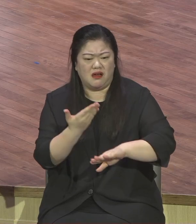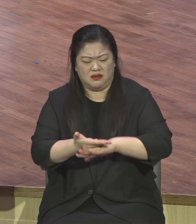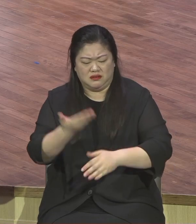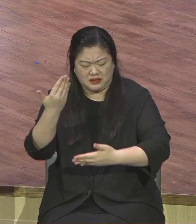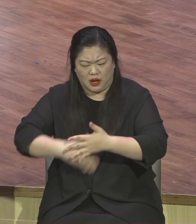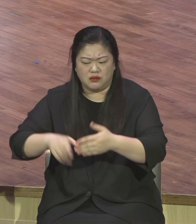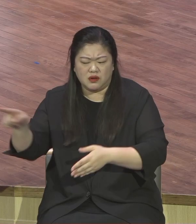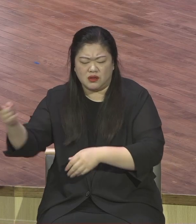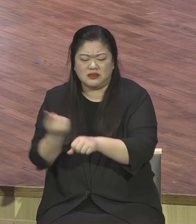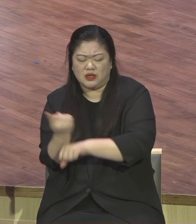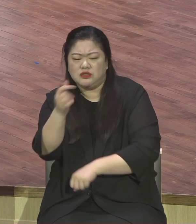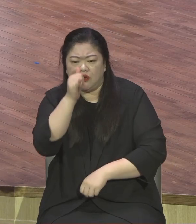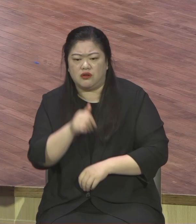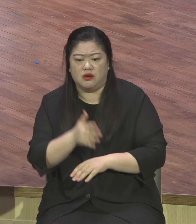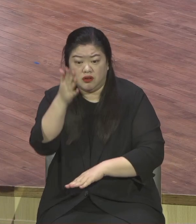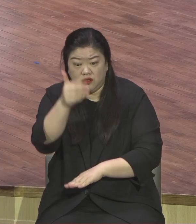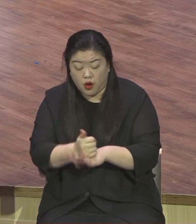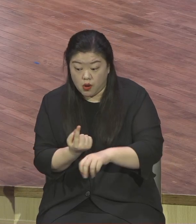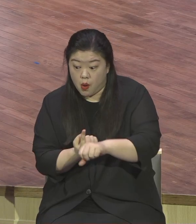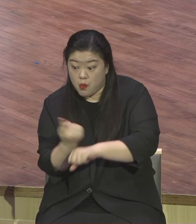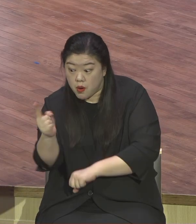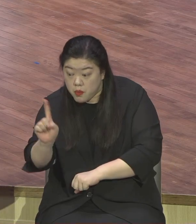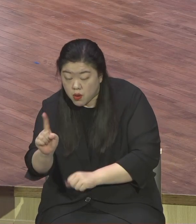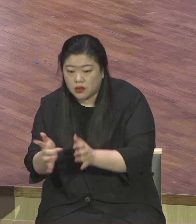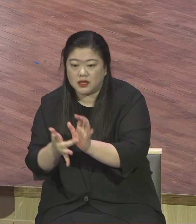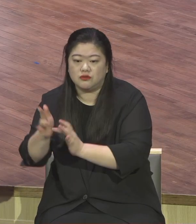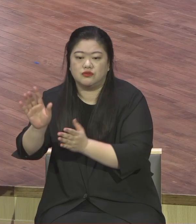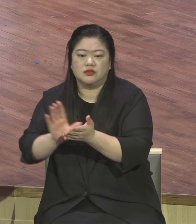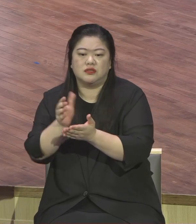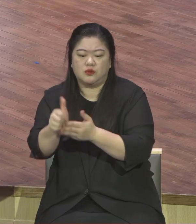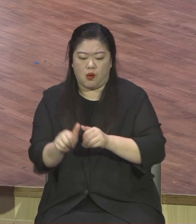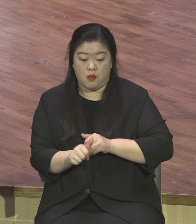멸망치 않고 영생을 영생을 얻게 하려 하십니다